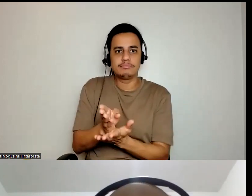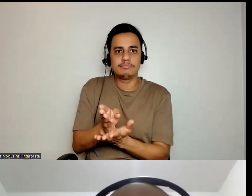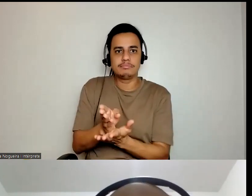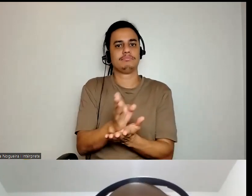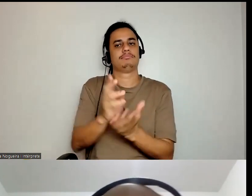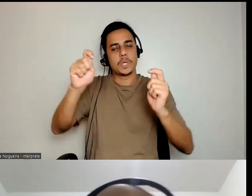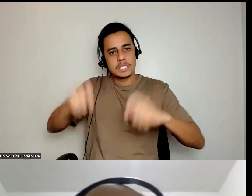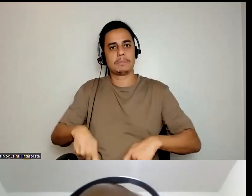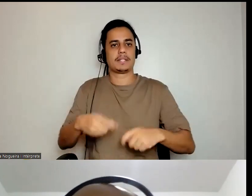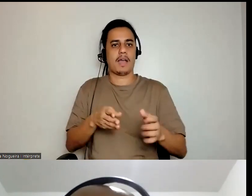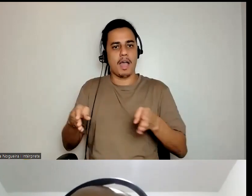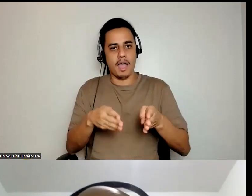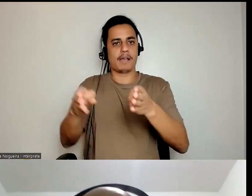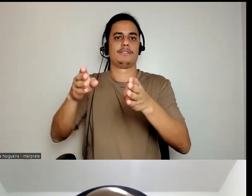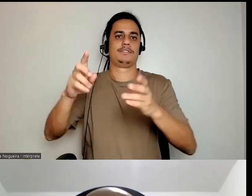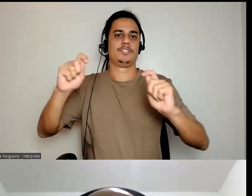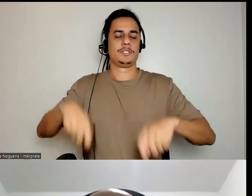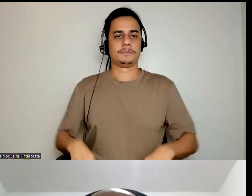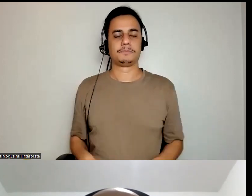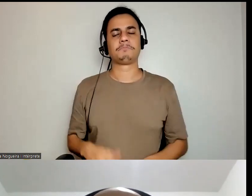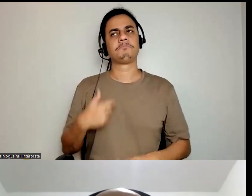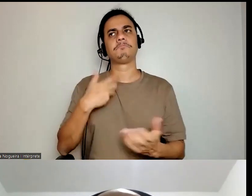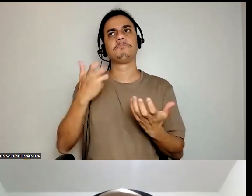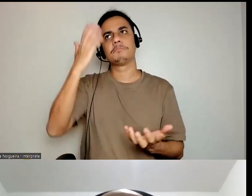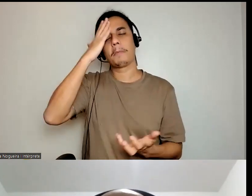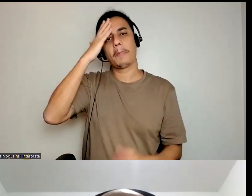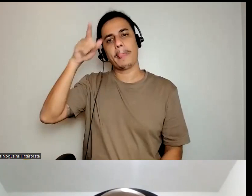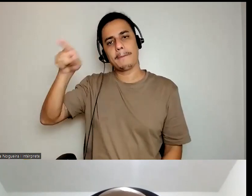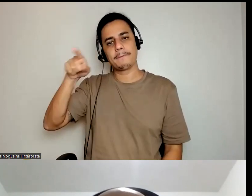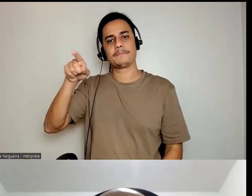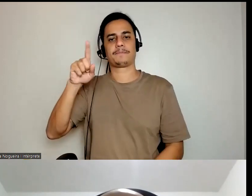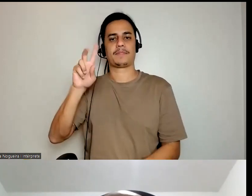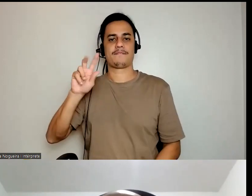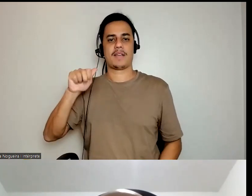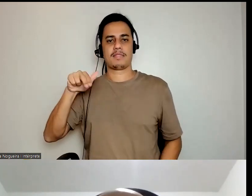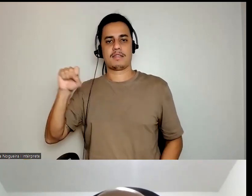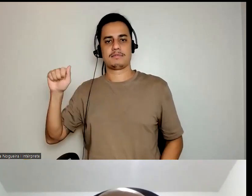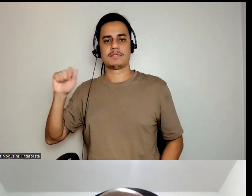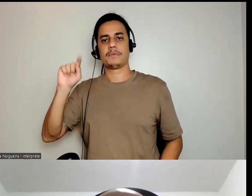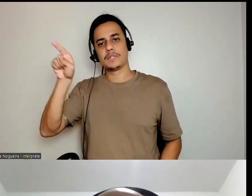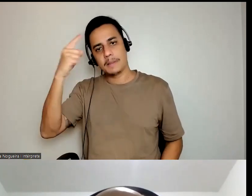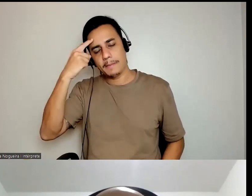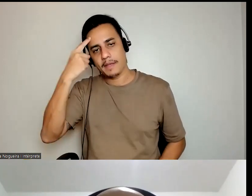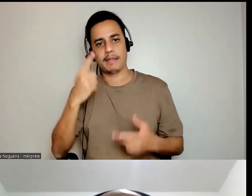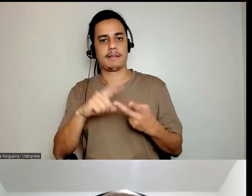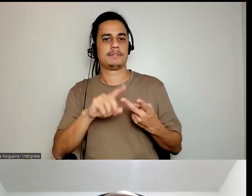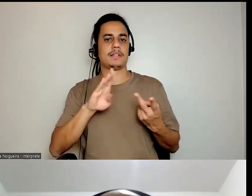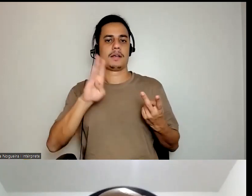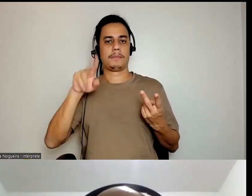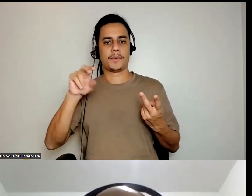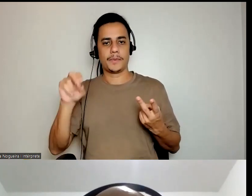tangente, essa saída. Eu queria ouvir da Vanessa, assim, o ela pensa, do Bruno, do Cazé,